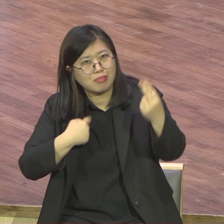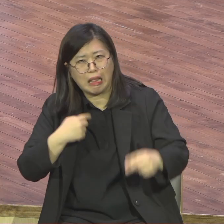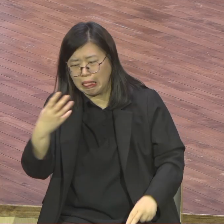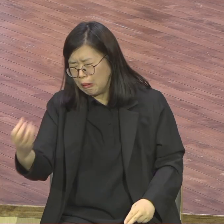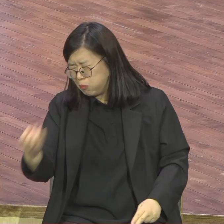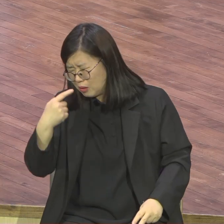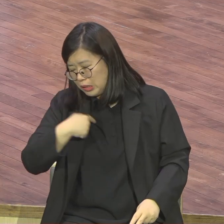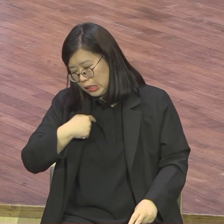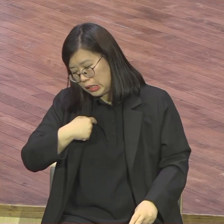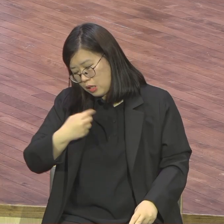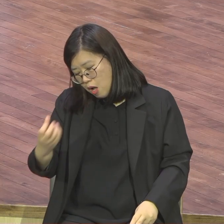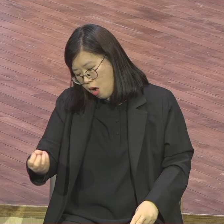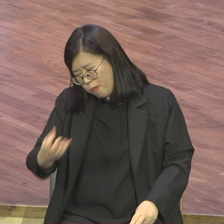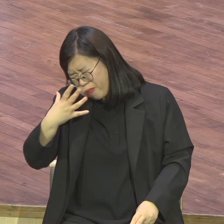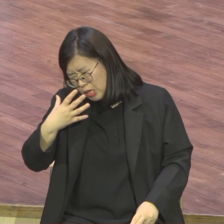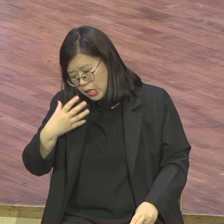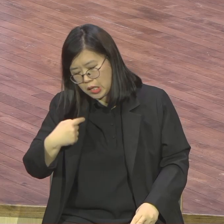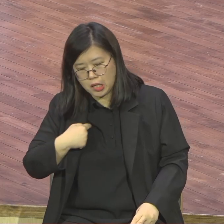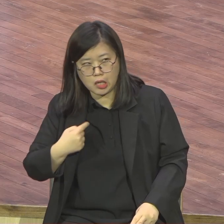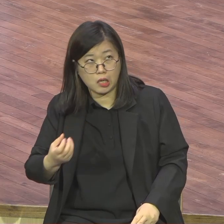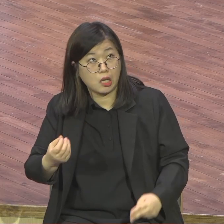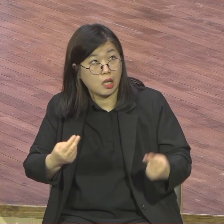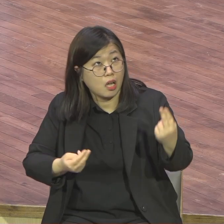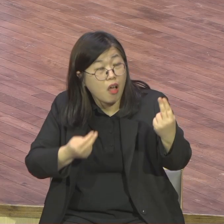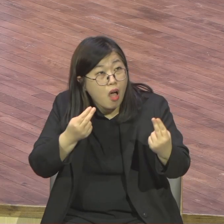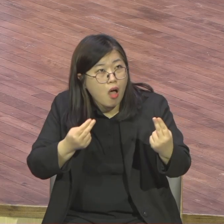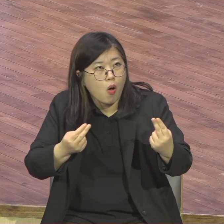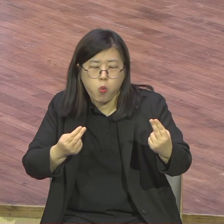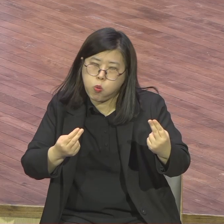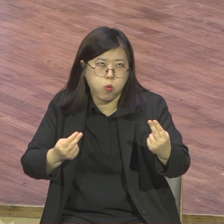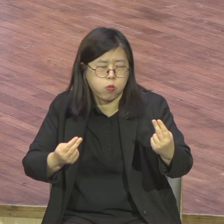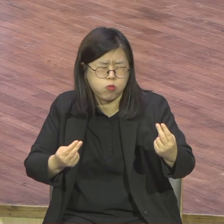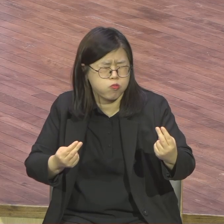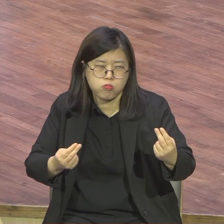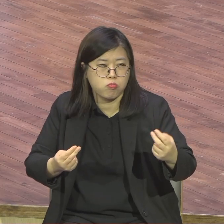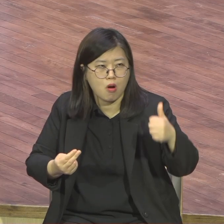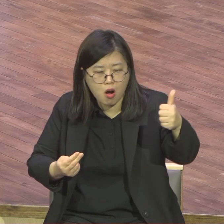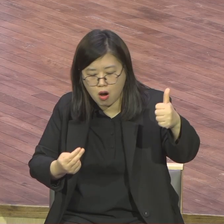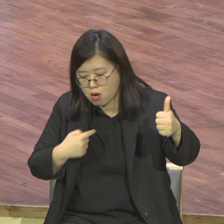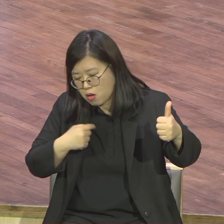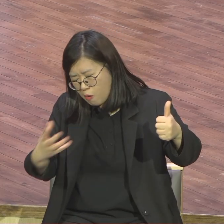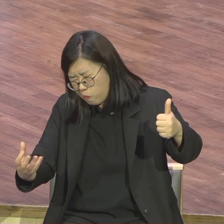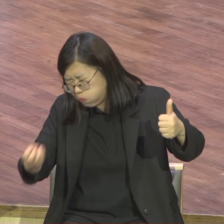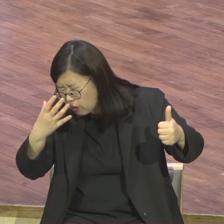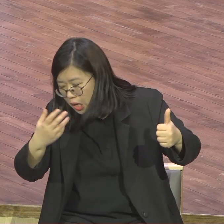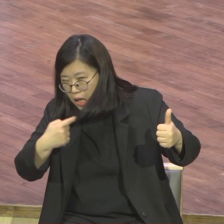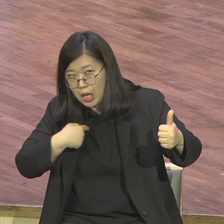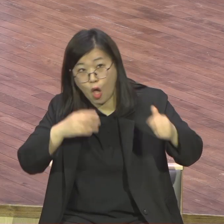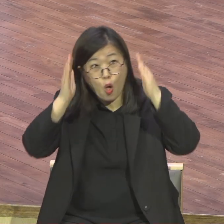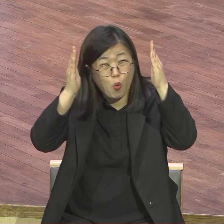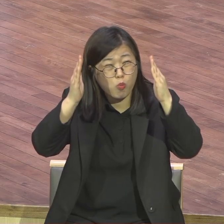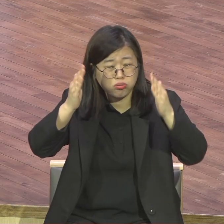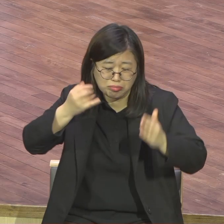그렇게 못생겼냐고 그 당시는 그랬다 그러니 이게 뭐 사회성이 됩니까 대학생이 대학생이